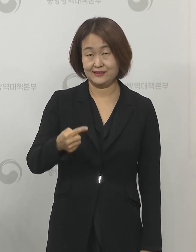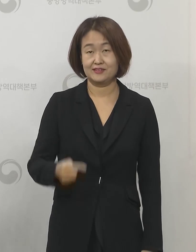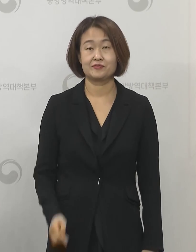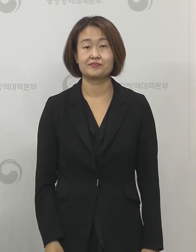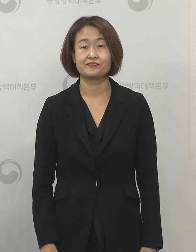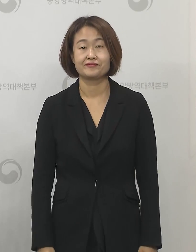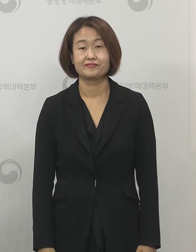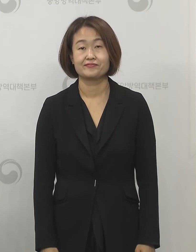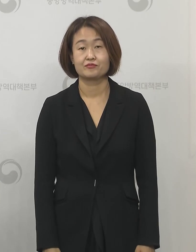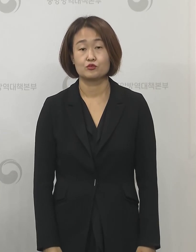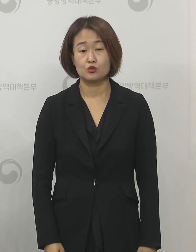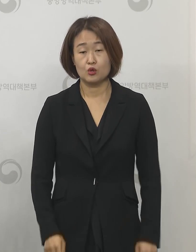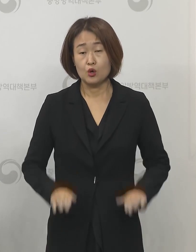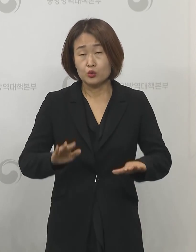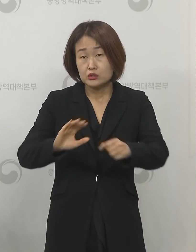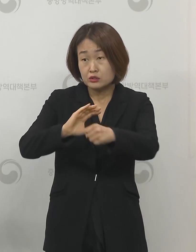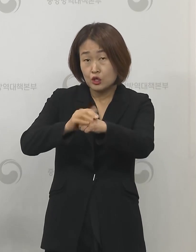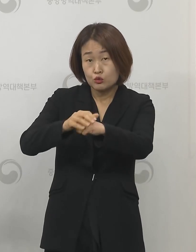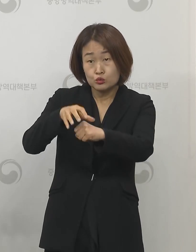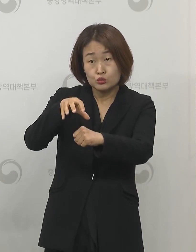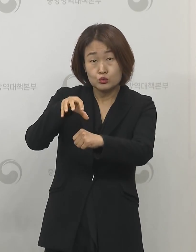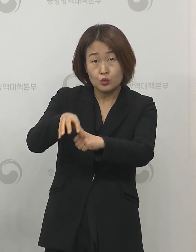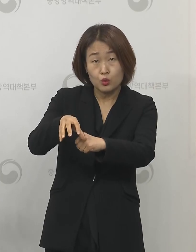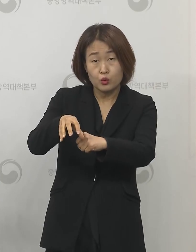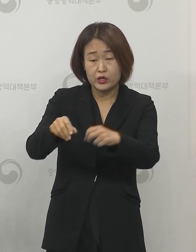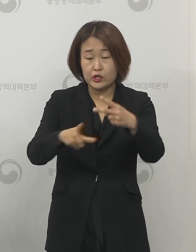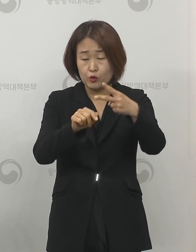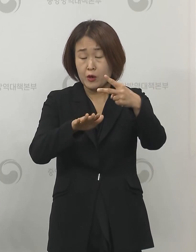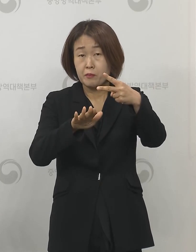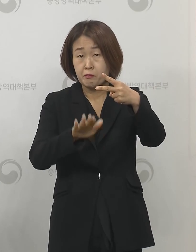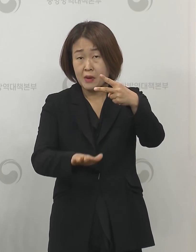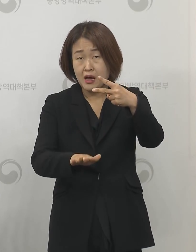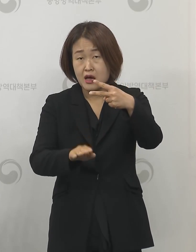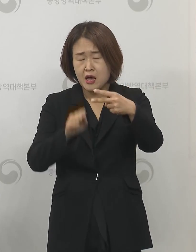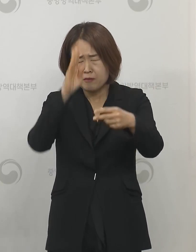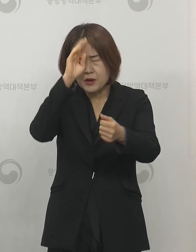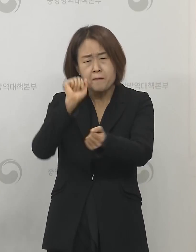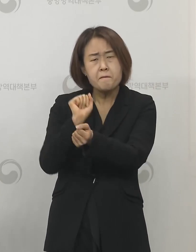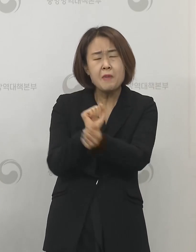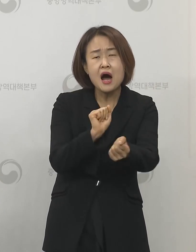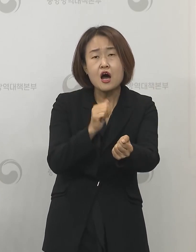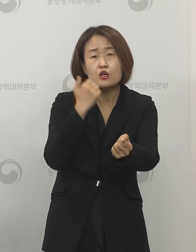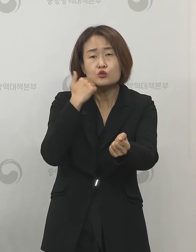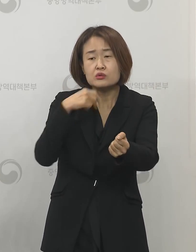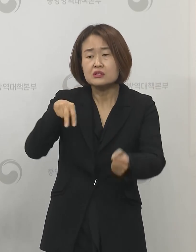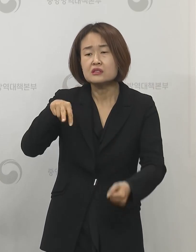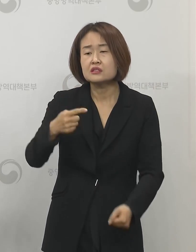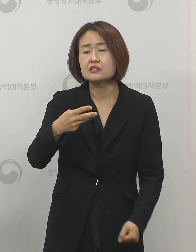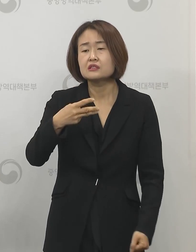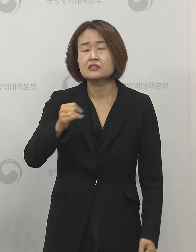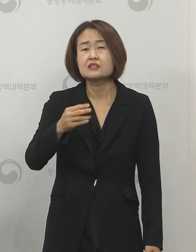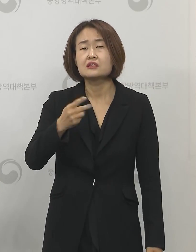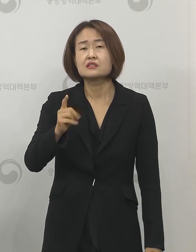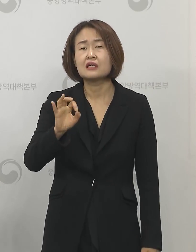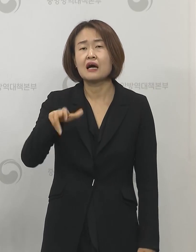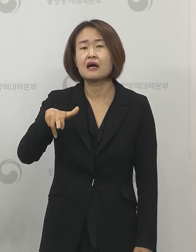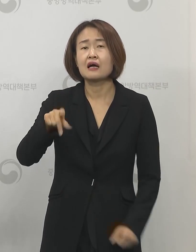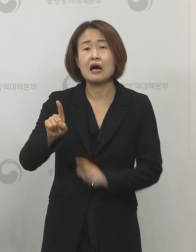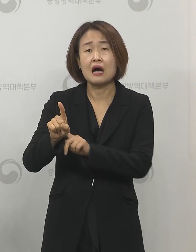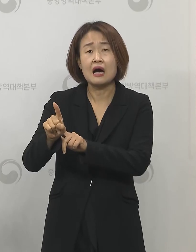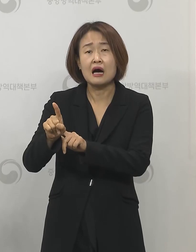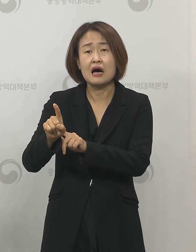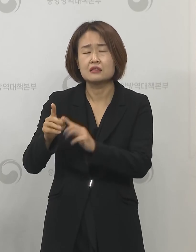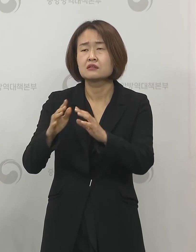오늘 대구시에서 2월 말 확진 판정을 받은 스리랑카 유학생이 누락된 사실을